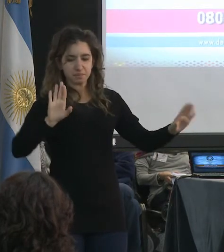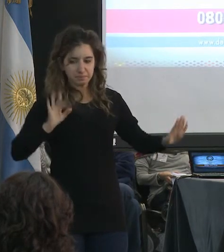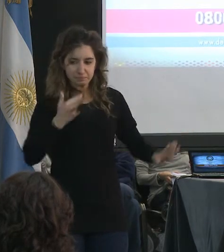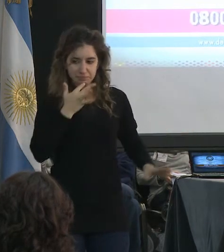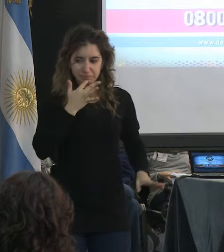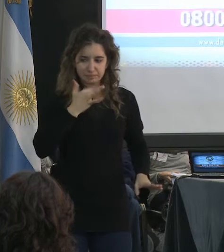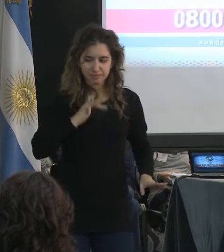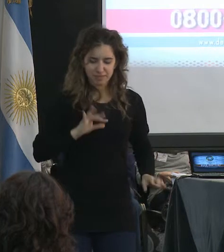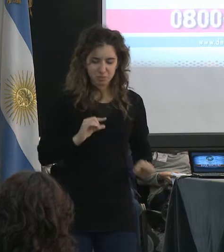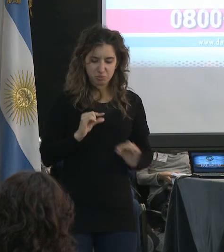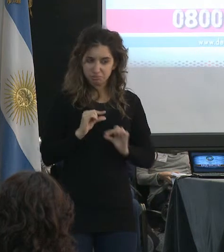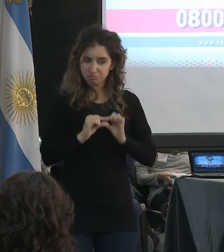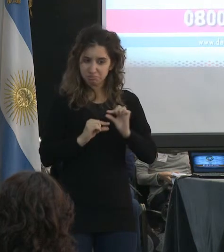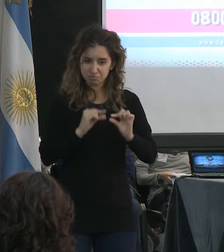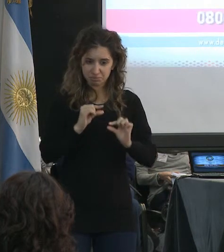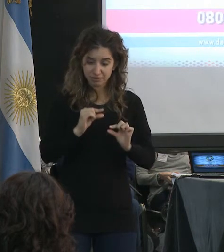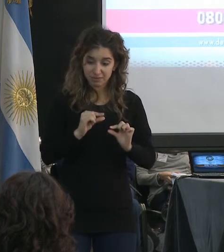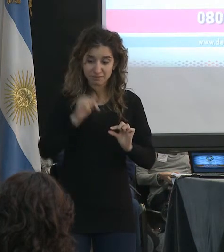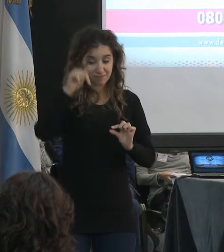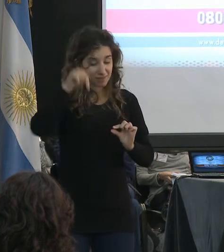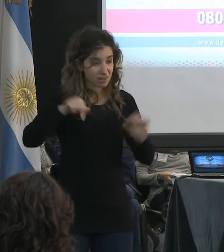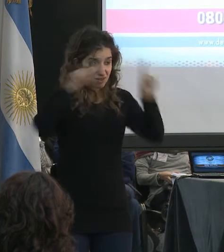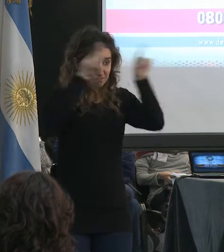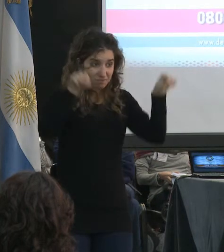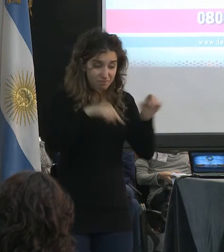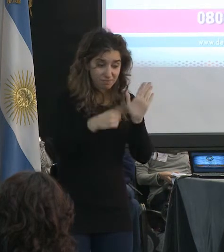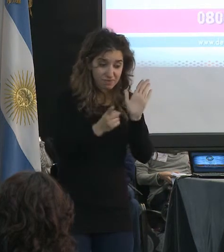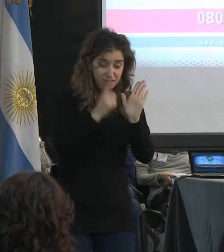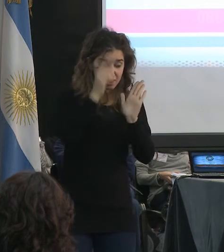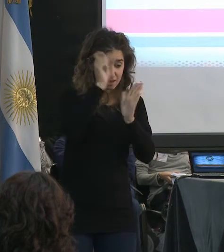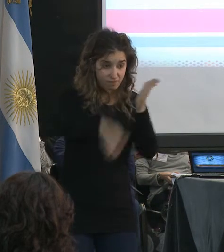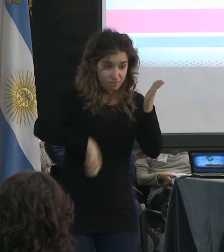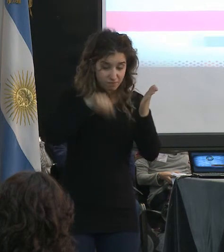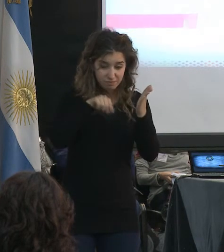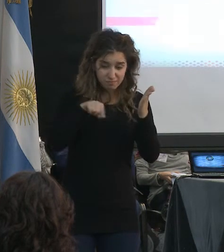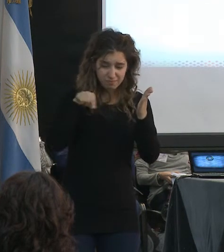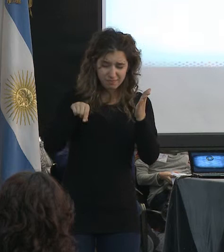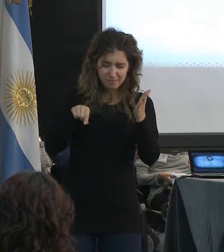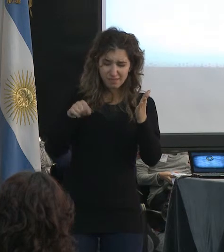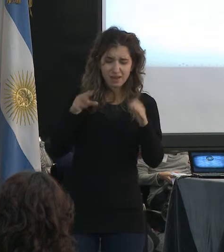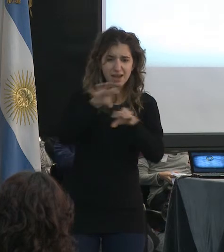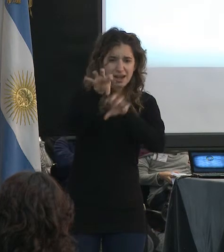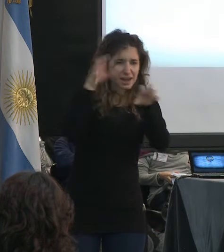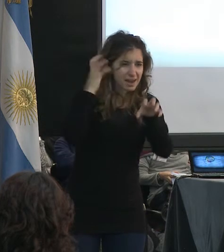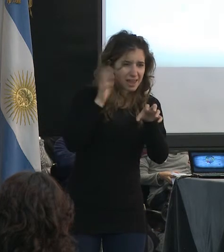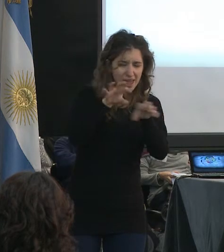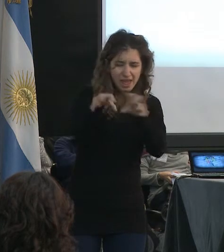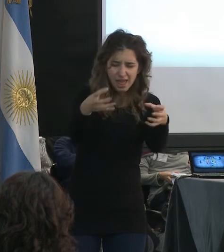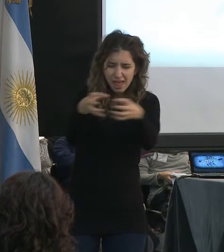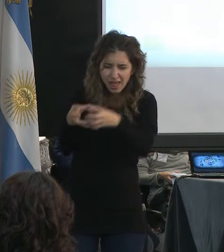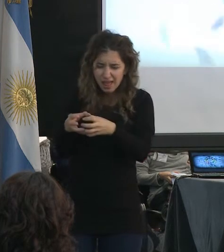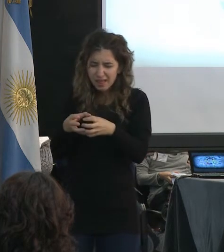los convenios tienen algunas falencias que nos perjudican a los radiodifusores del interior y nos perjudican en mucho.